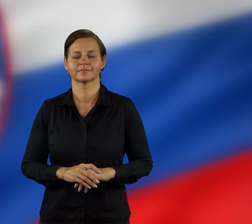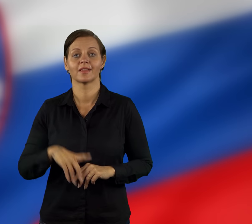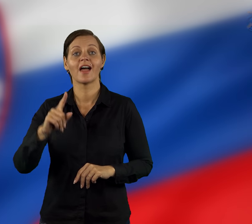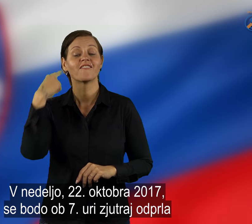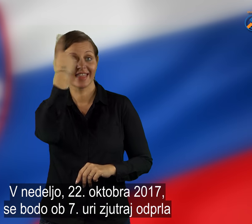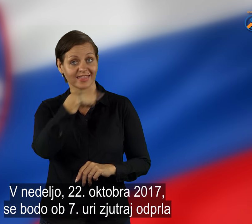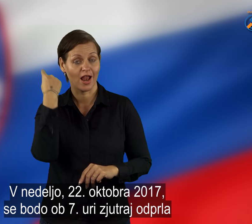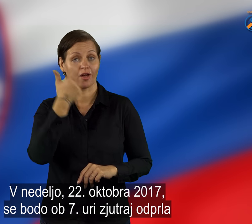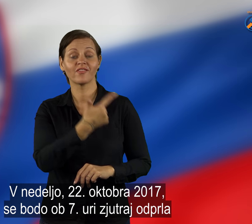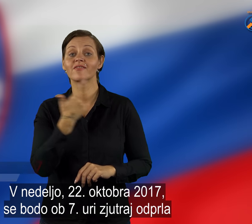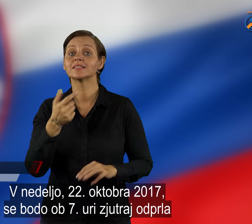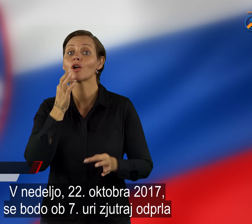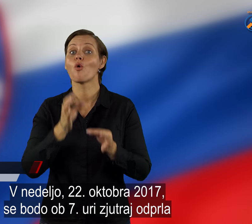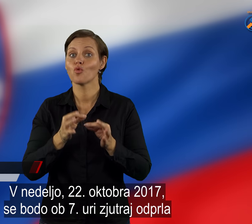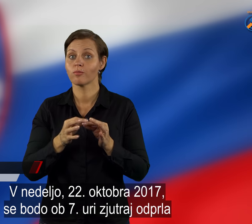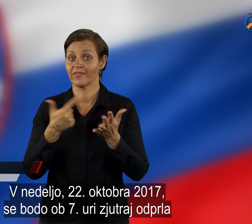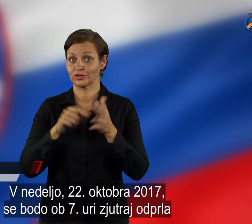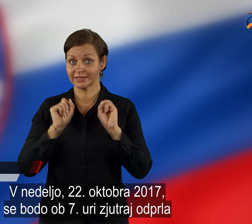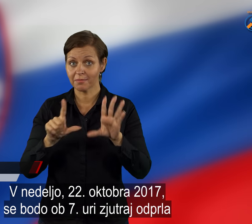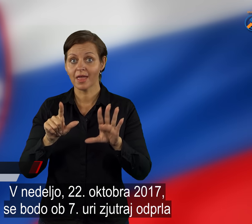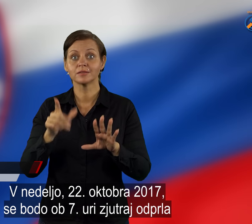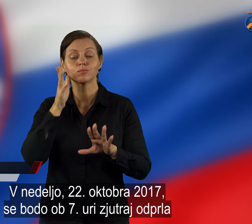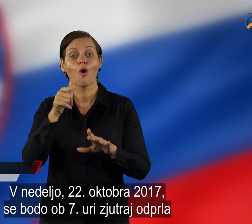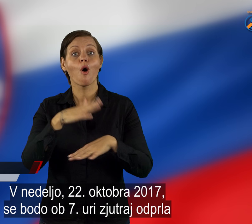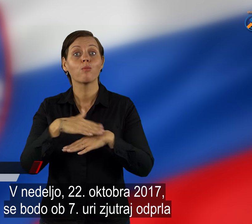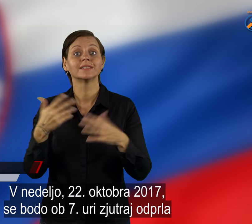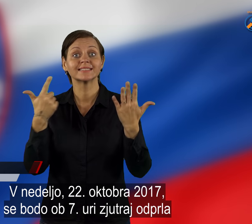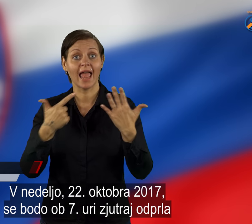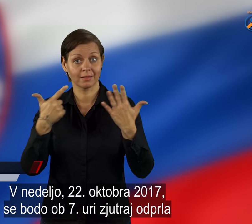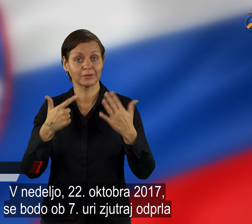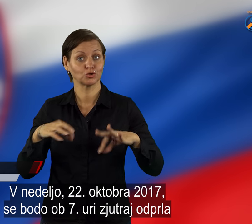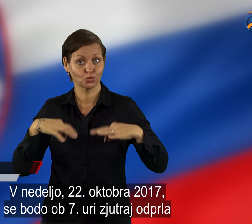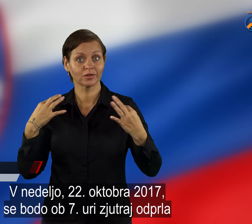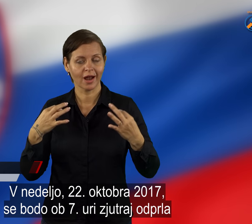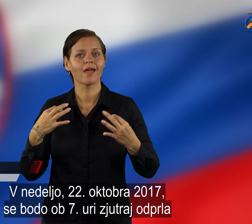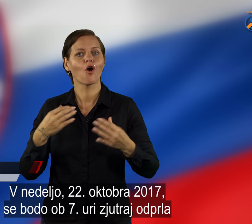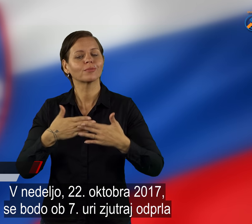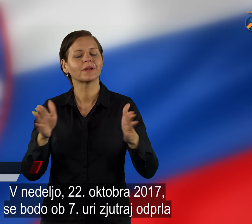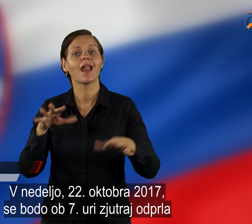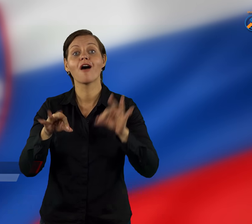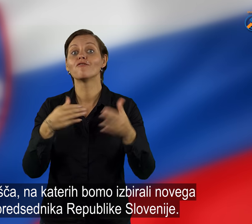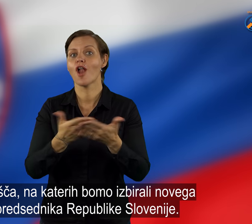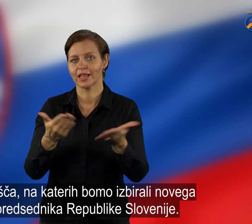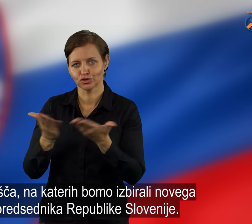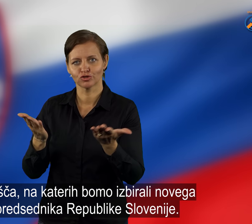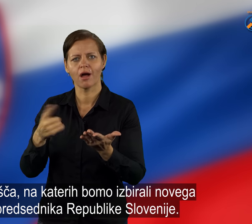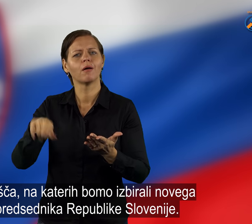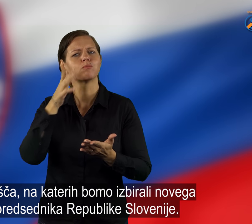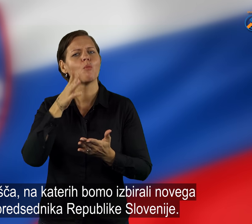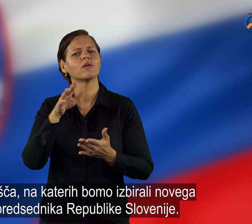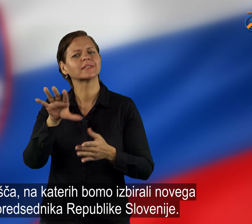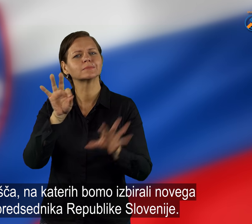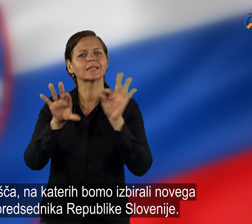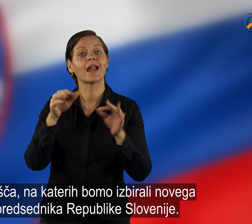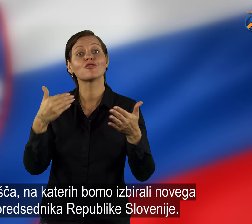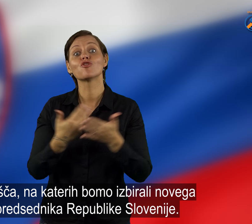V nedeljo, 22. oktober 2017, se bodo ob sedmi uri zjutraj odprla volišča, na